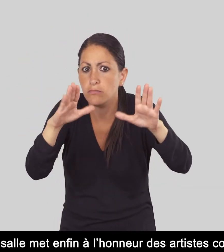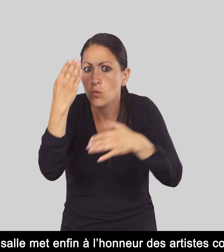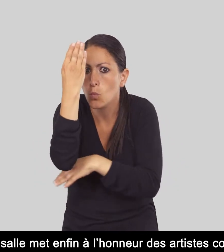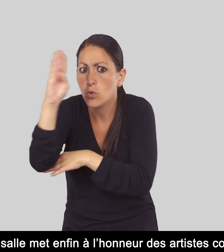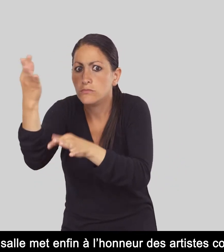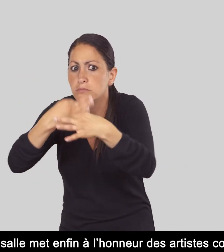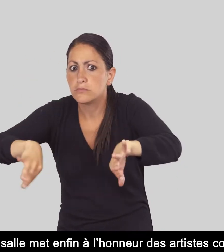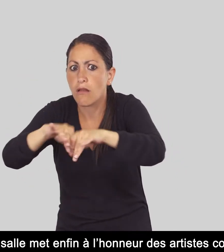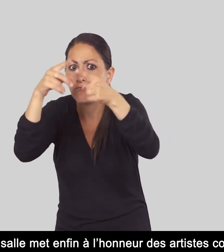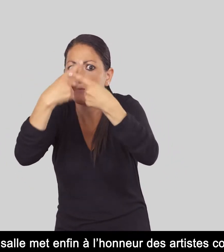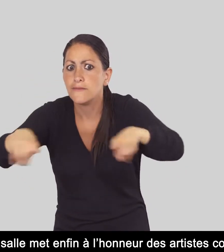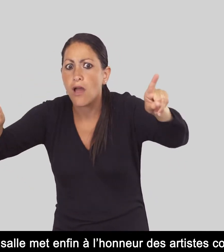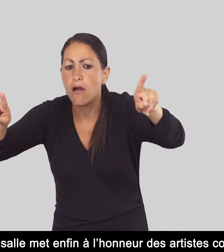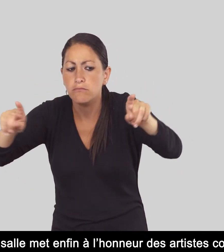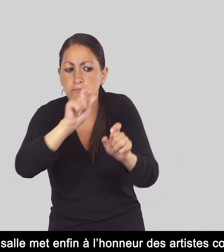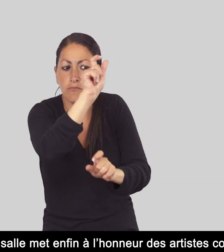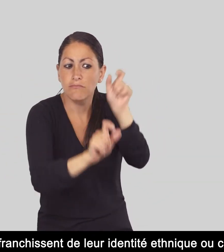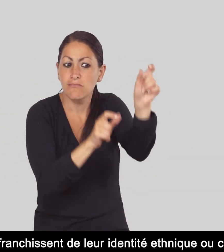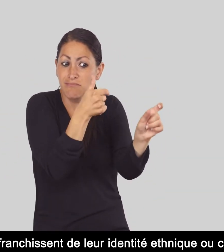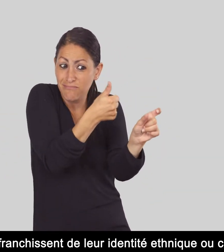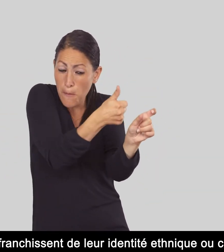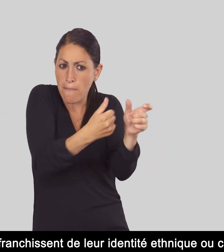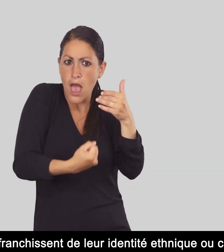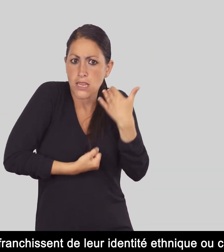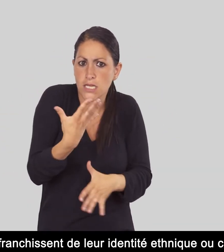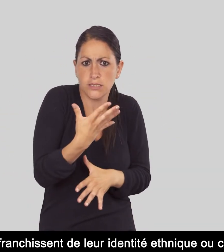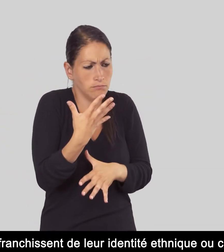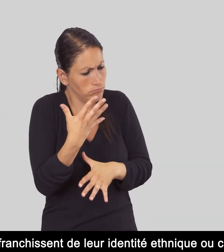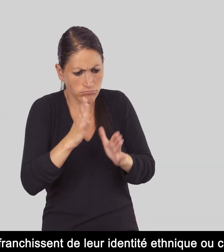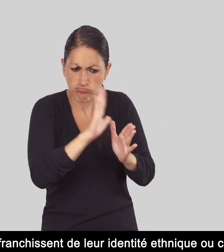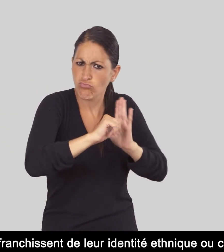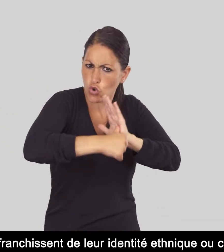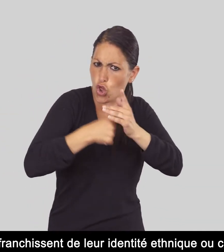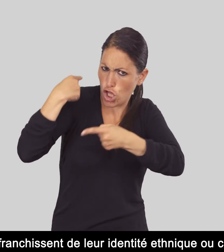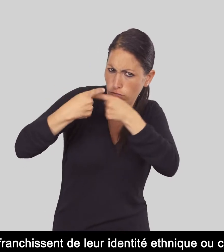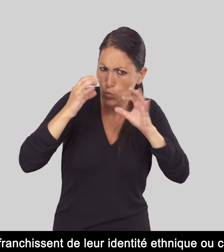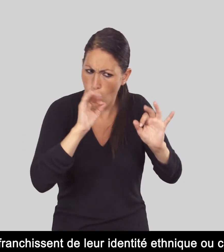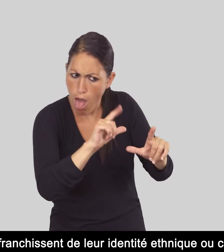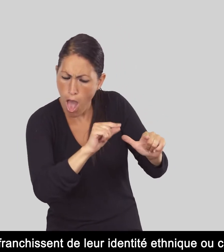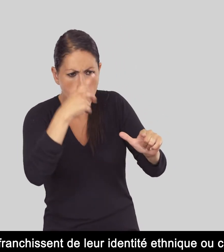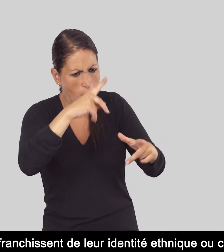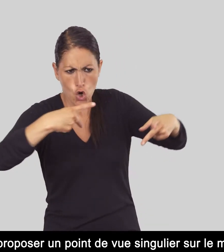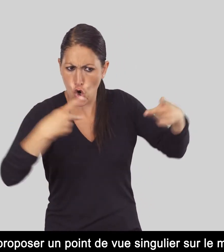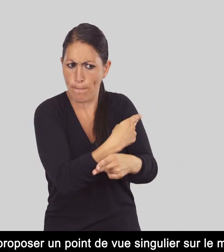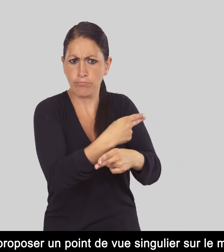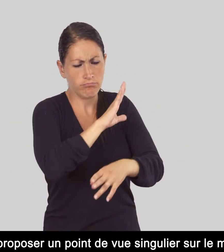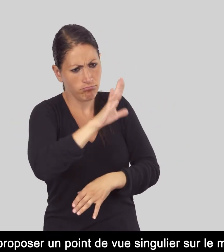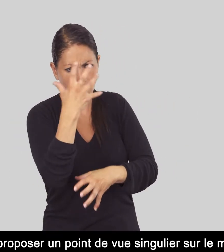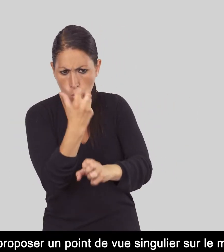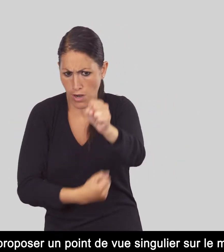enfin à l'honneur des artistes contemporains qui s'affranchissent de leur identité ethnique ou culturelle pour proposer un point